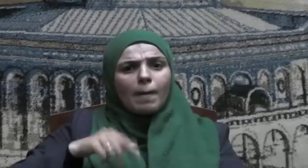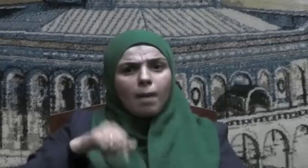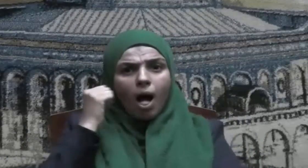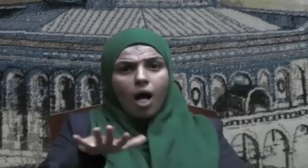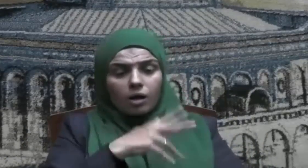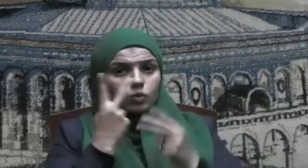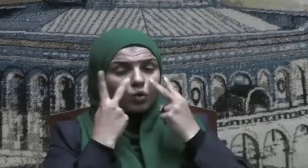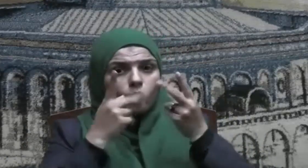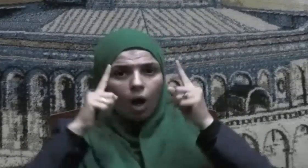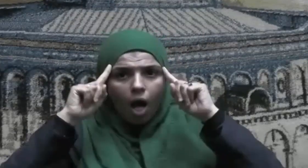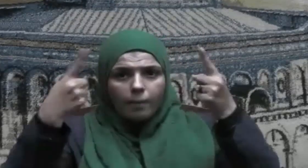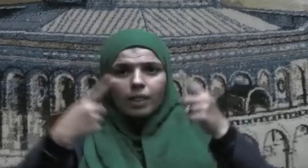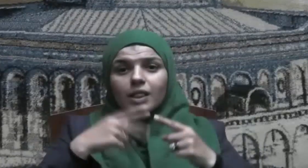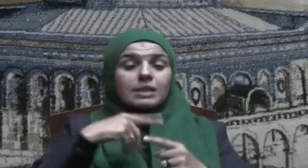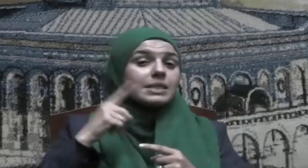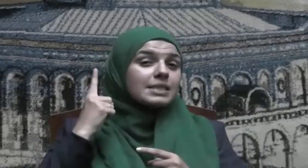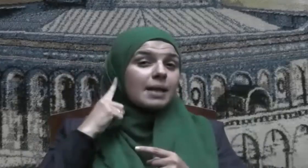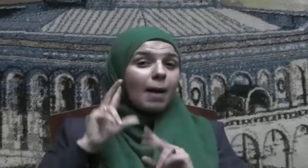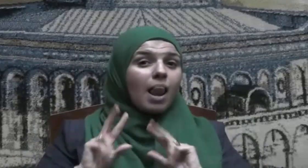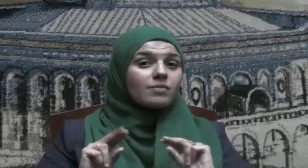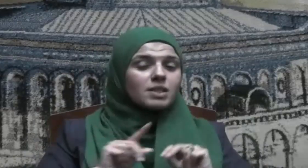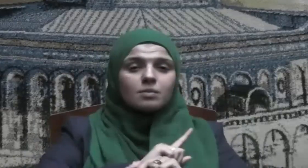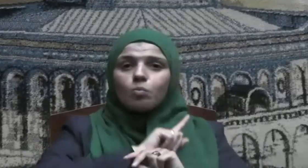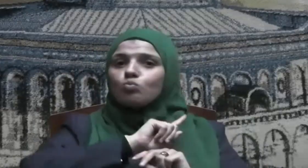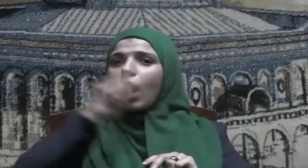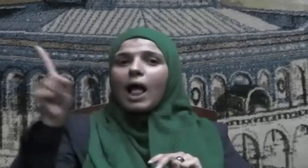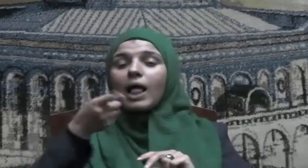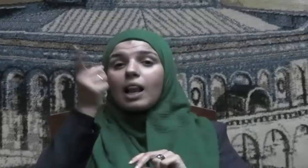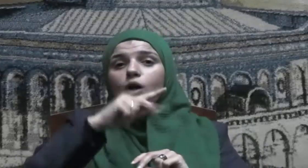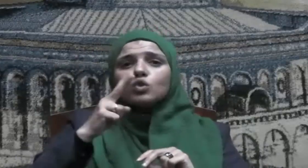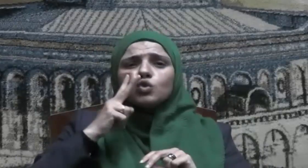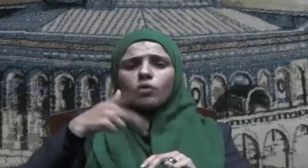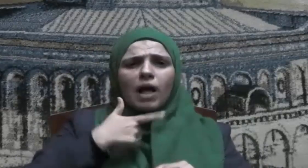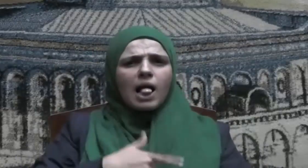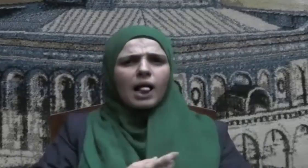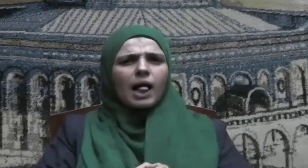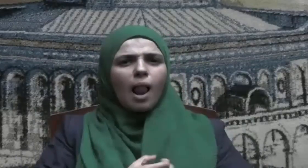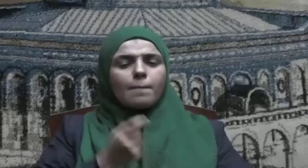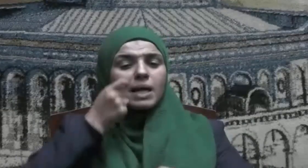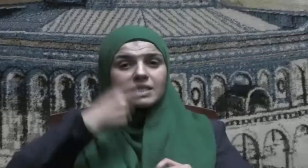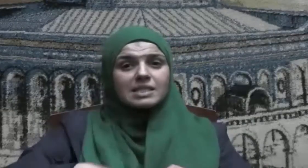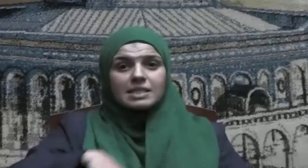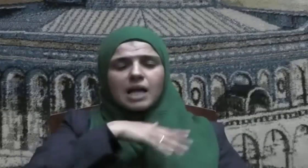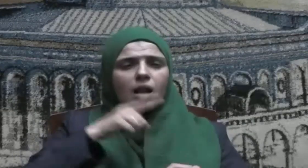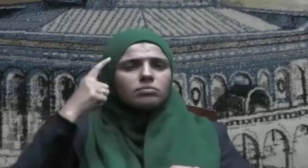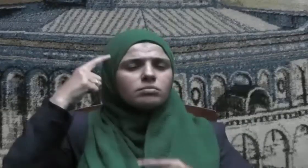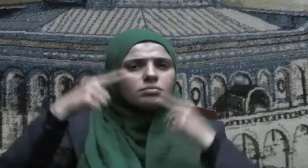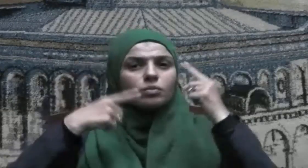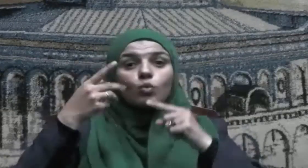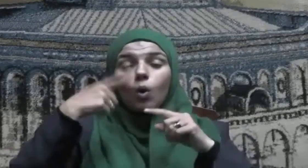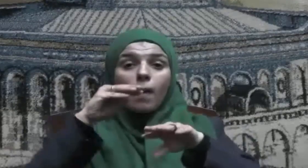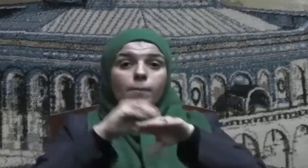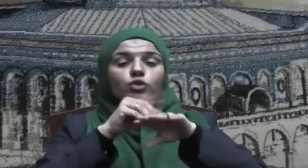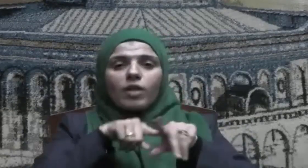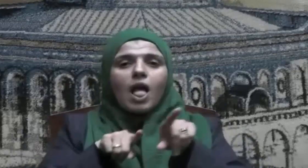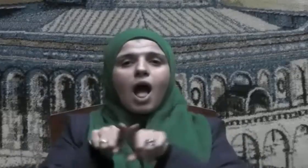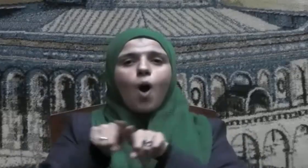وَلَا كُودُ مُسَمِعَتْ وَلَا قَطَرَ عَلَى قَلْبِ بَشَرَ وَيَسْتَمْشَمُونَ بِإِخْوَانِهِ مِنْ قَادِمِينَ